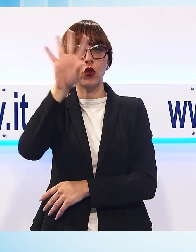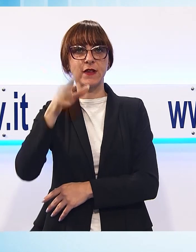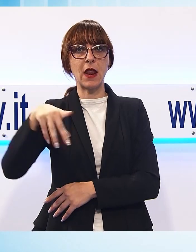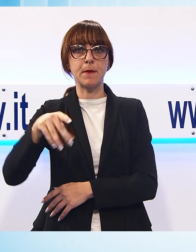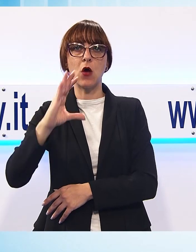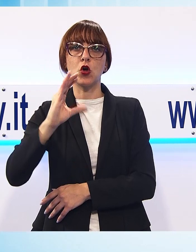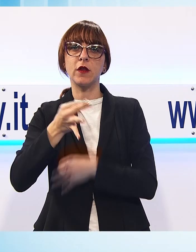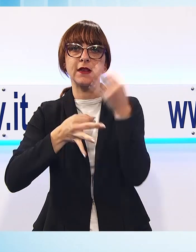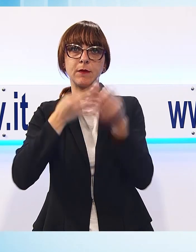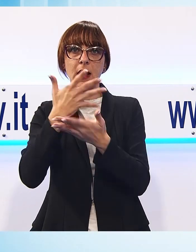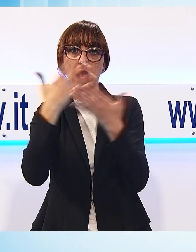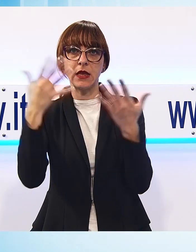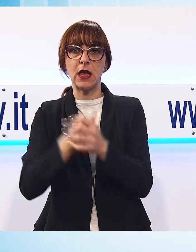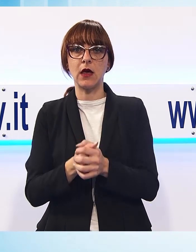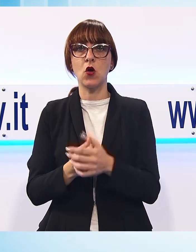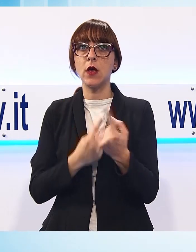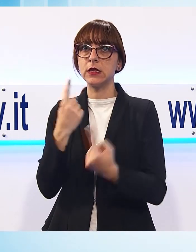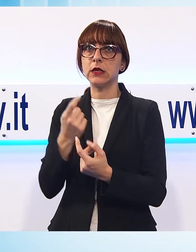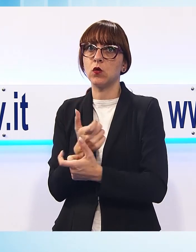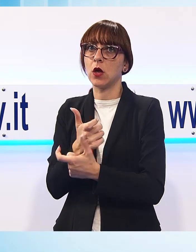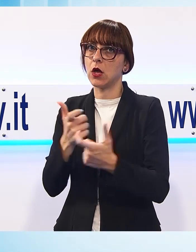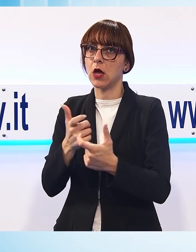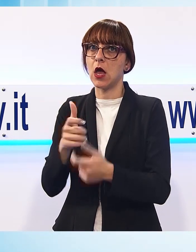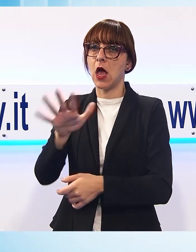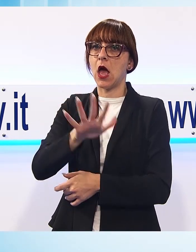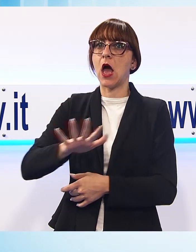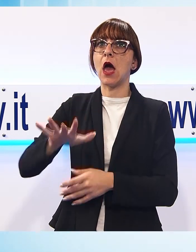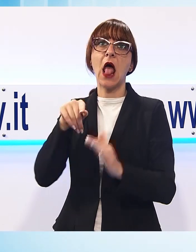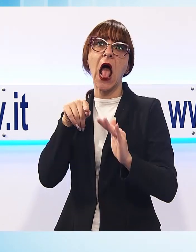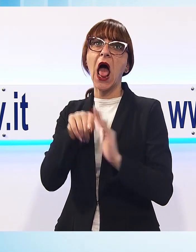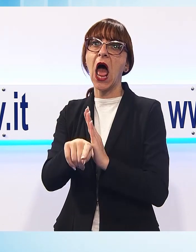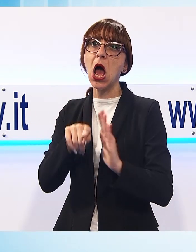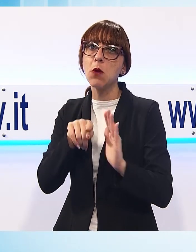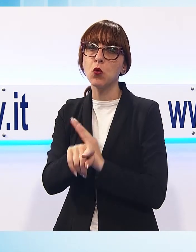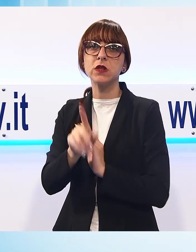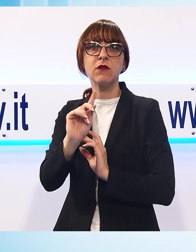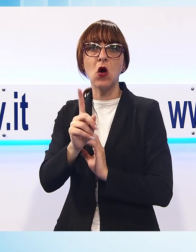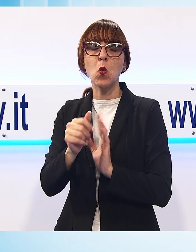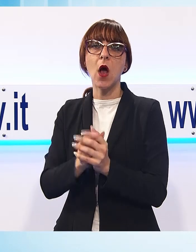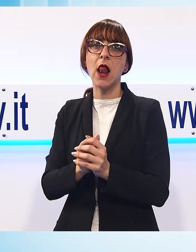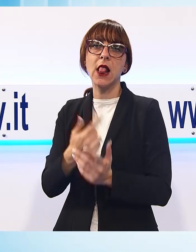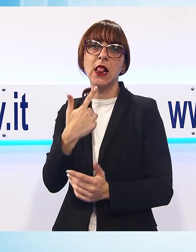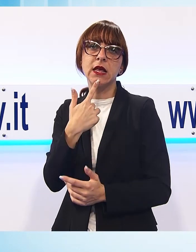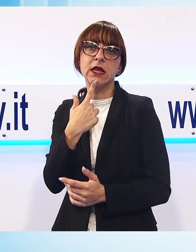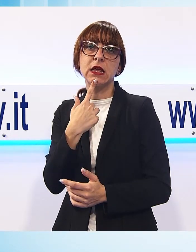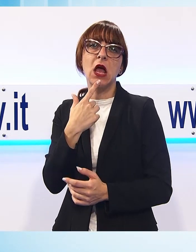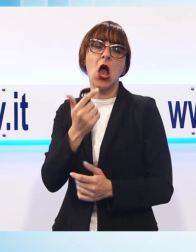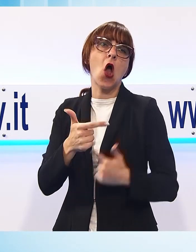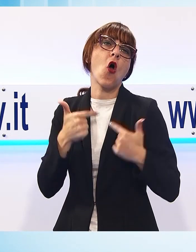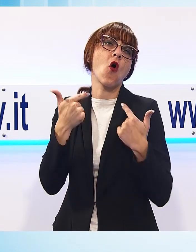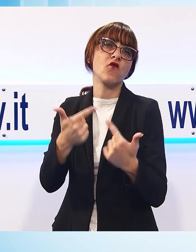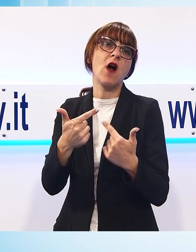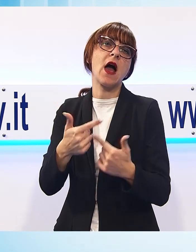diffuso in quella vasta area di abusivismo, di centinaia e centinaia di offerte